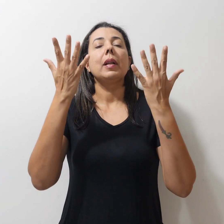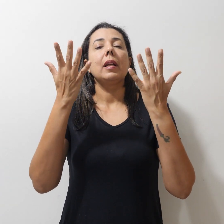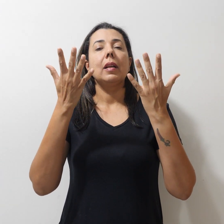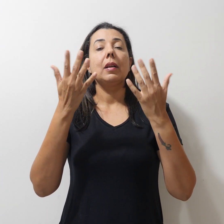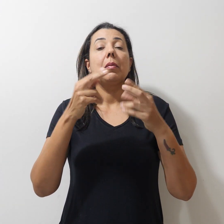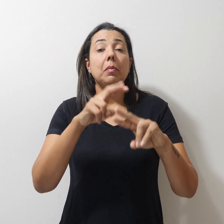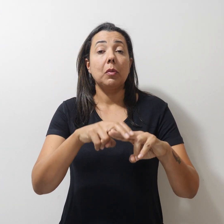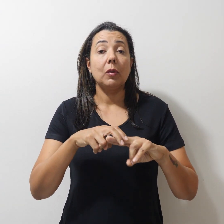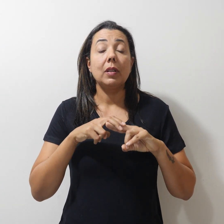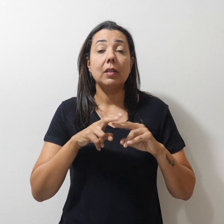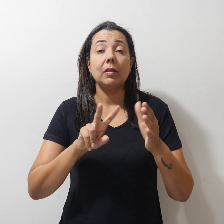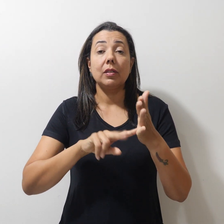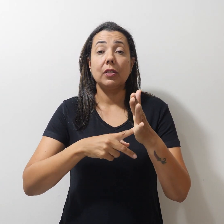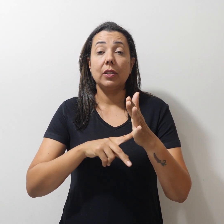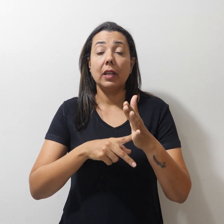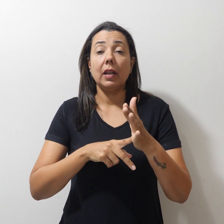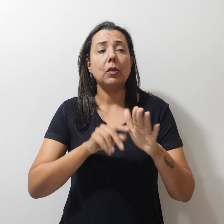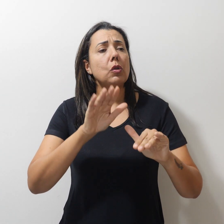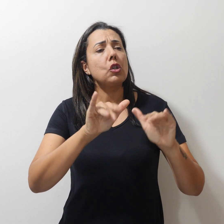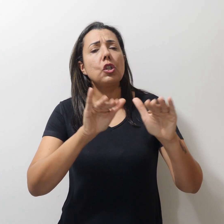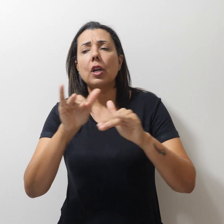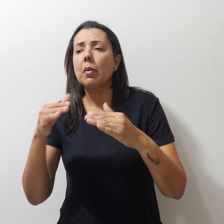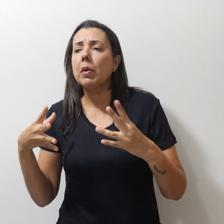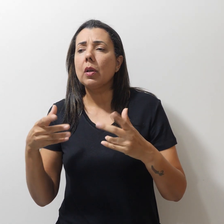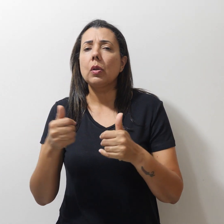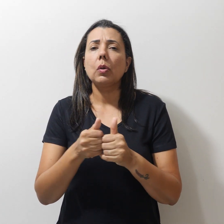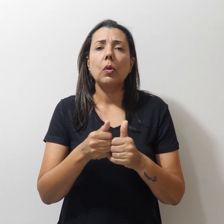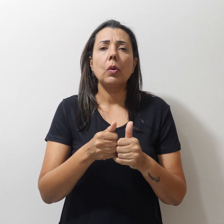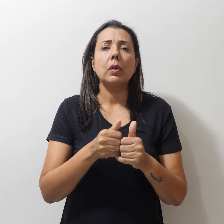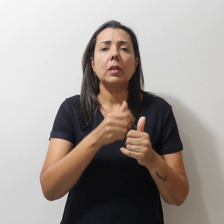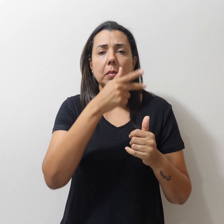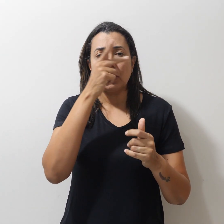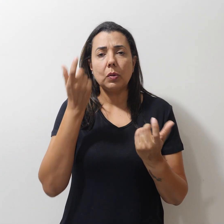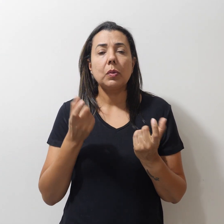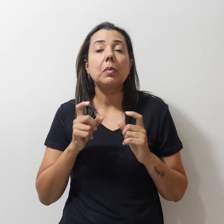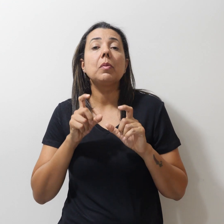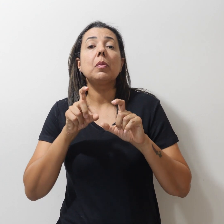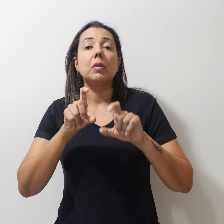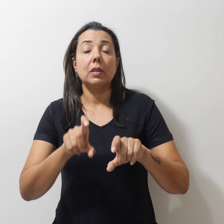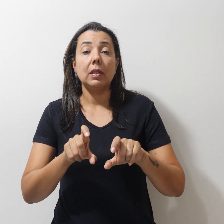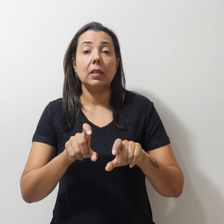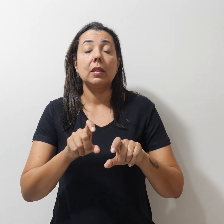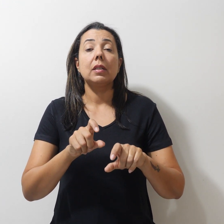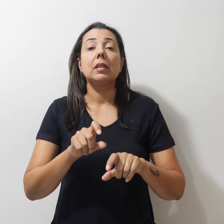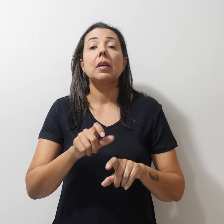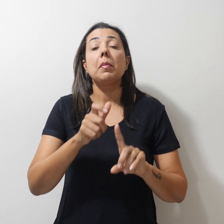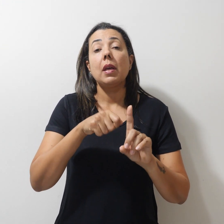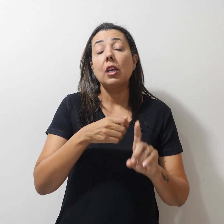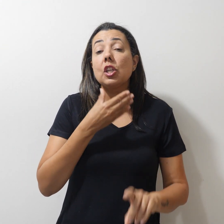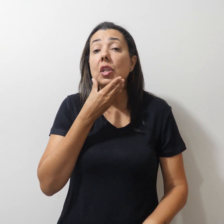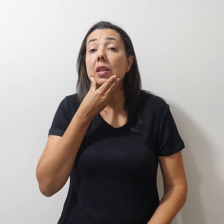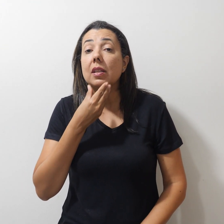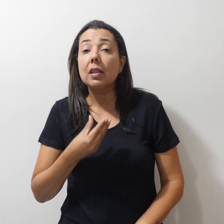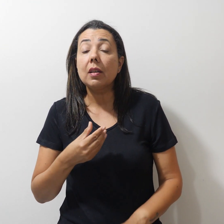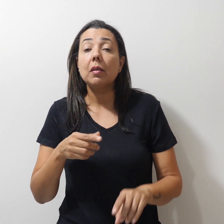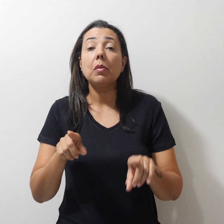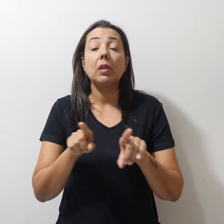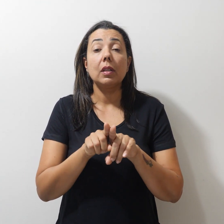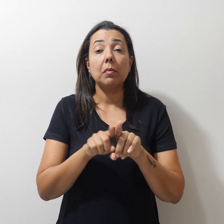por isso que o Simpro convida todos os empoçados em dezembro de 2023 e junho de